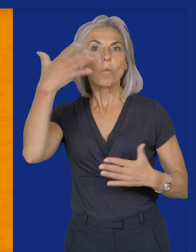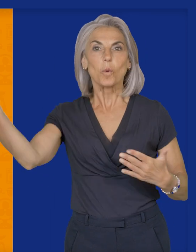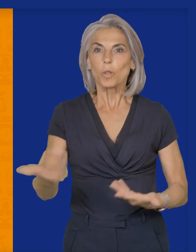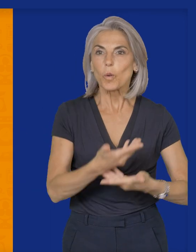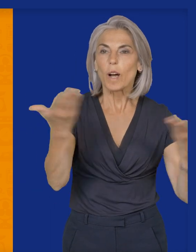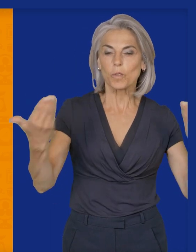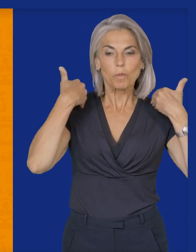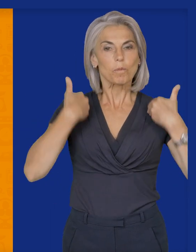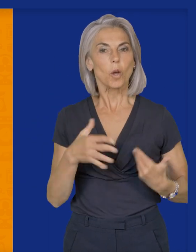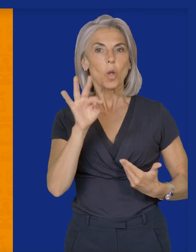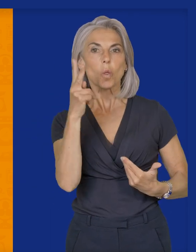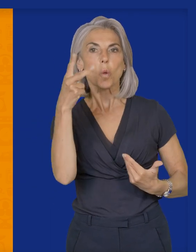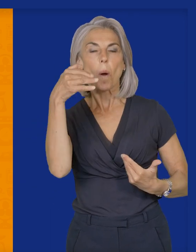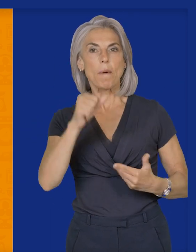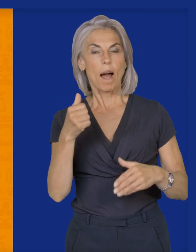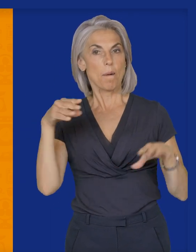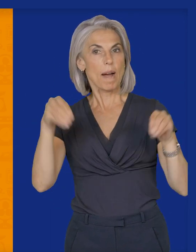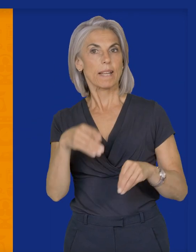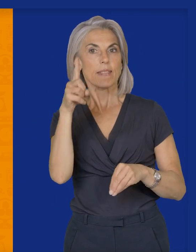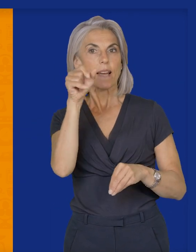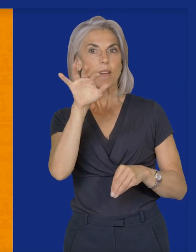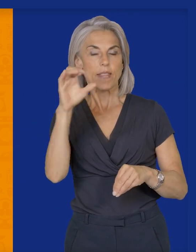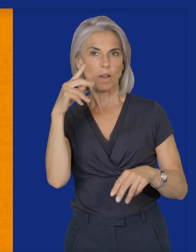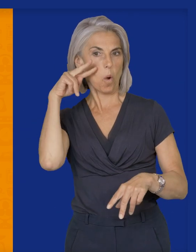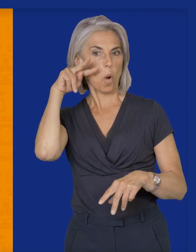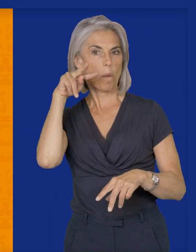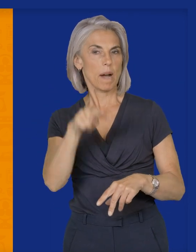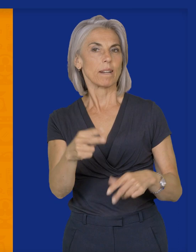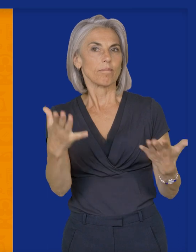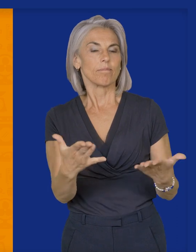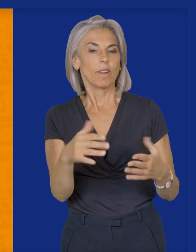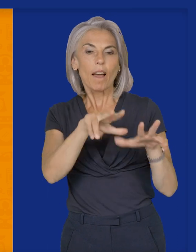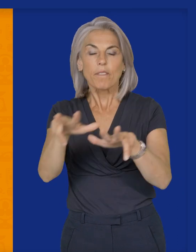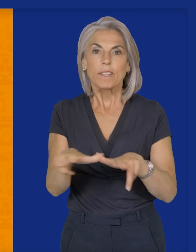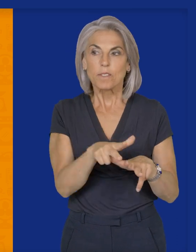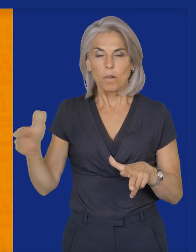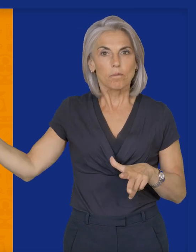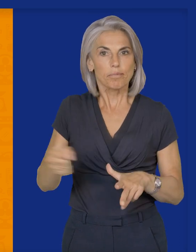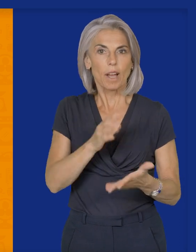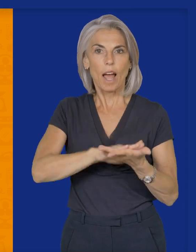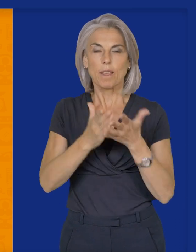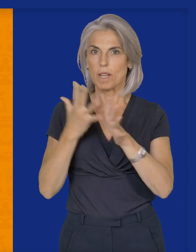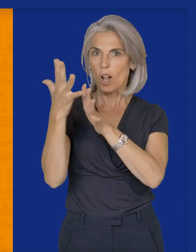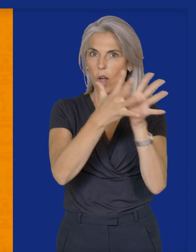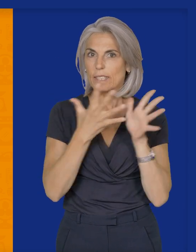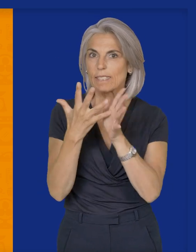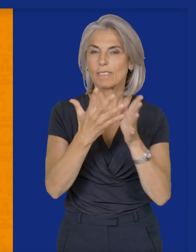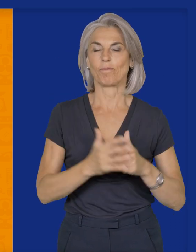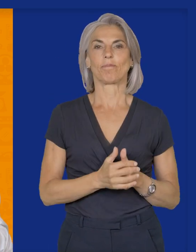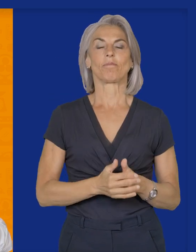Bonjour, c'est Thomas de chez Defitec. Vous avez remarqué, cette vidéo est interprétée en langue des signes. Je